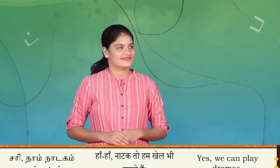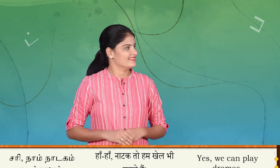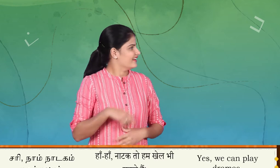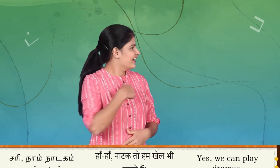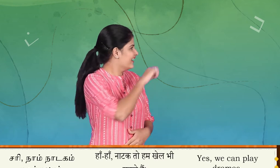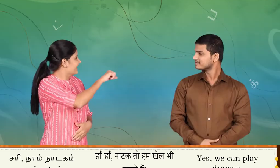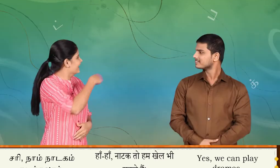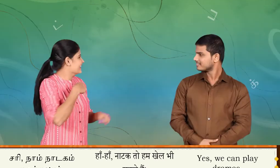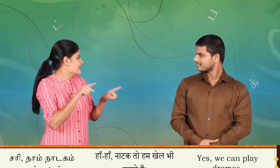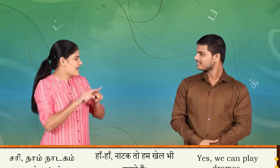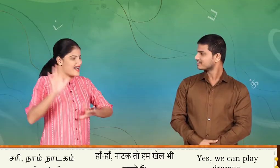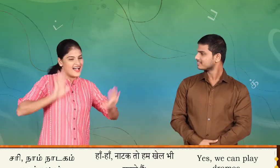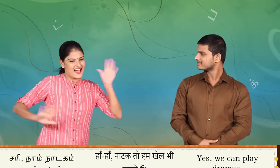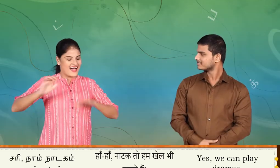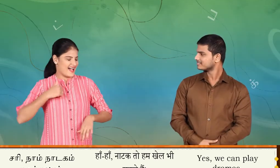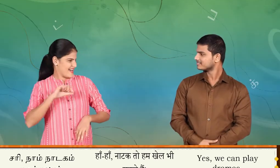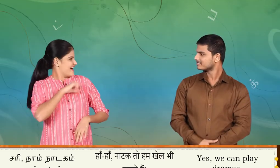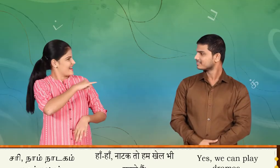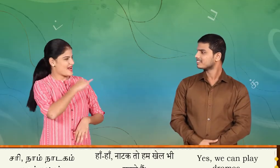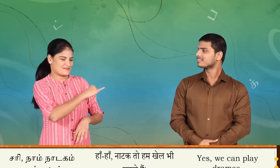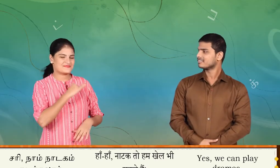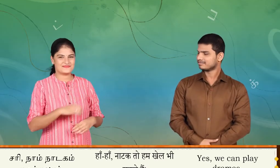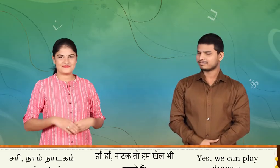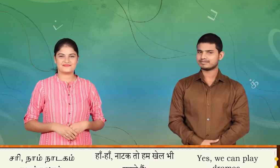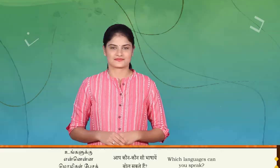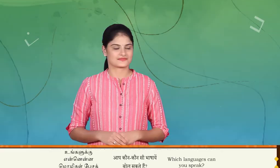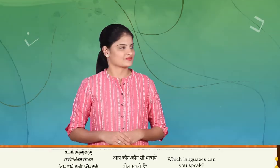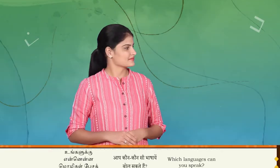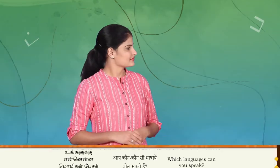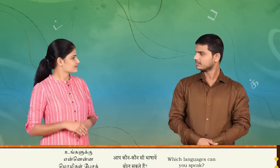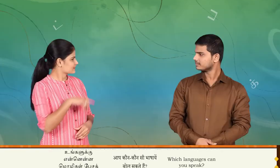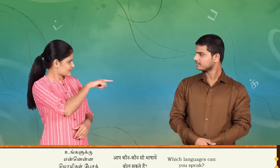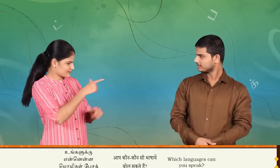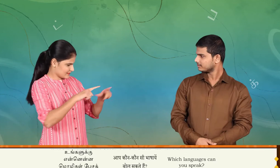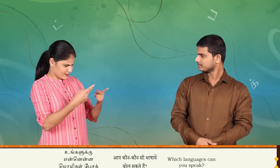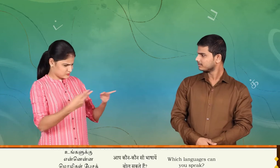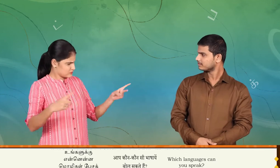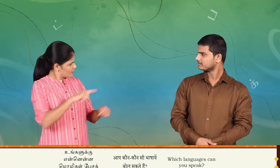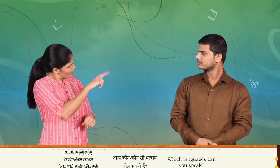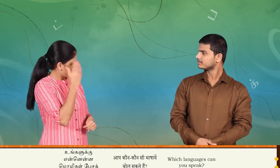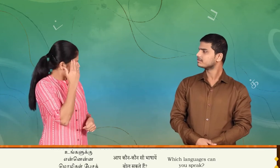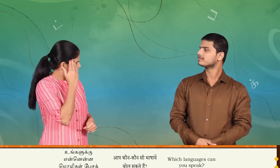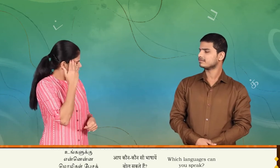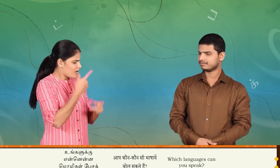சரி, நாம் நாடகம் நடிக்கலாம் உங்களுக்கு என்ன மFun poolsழிகள் பேசத்